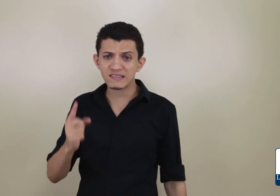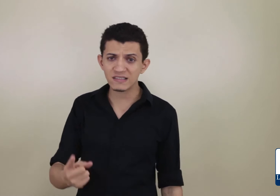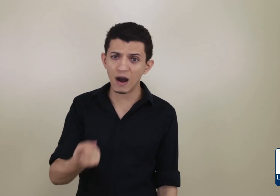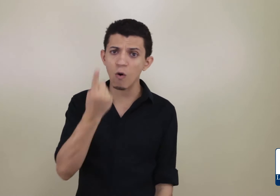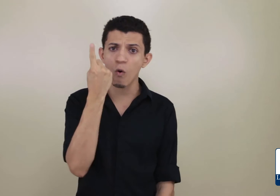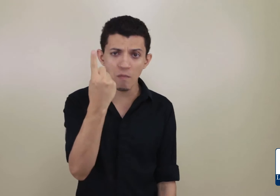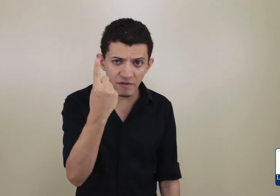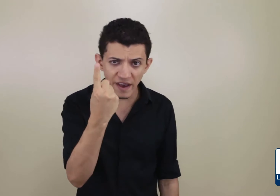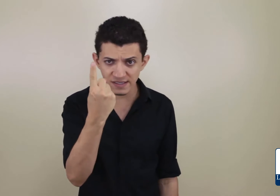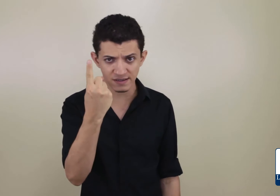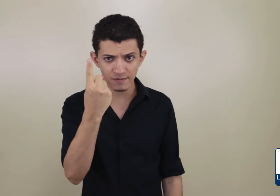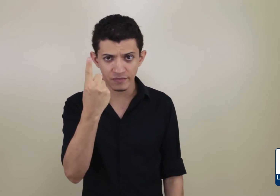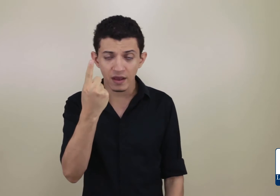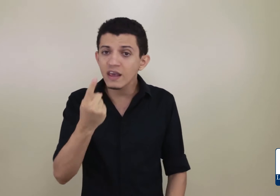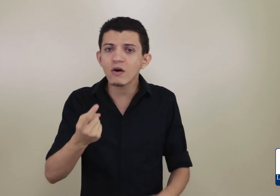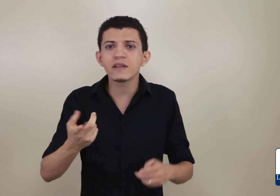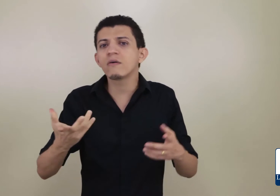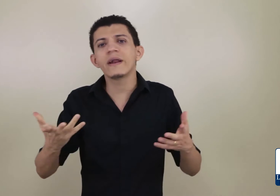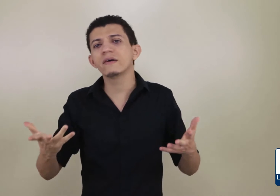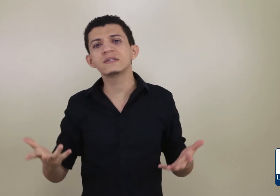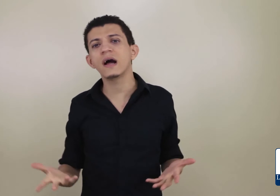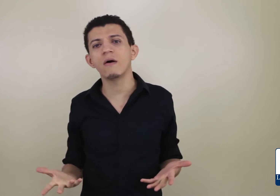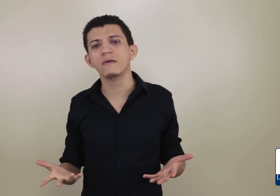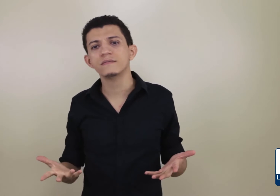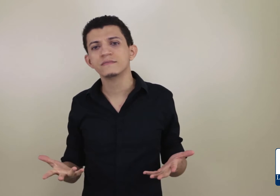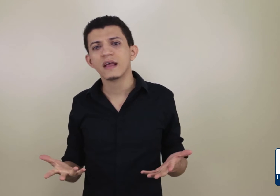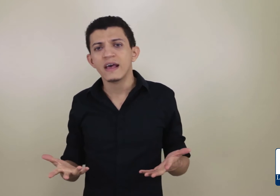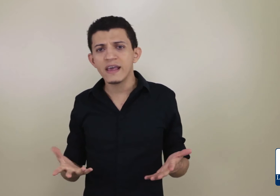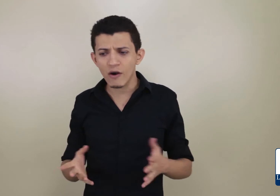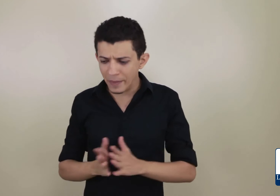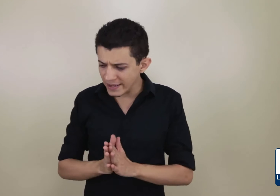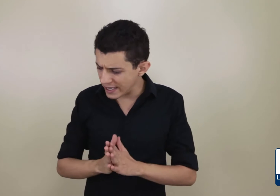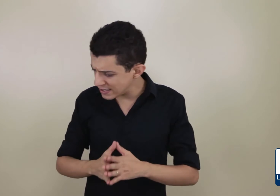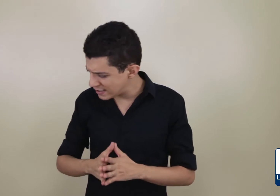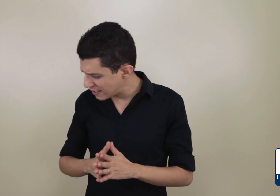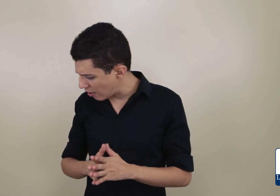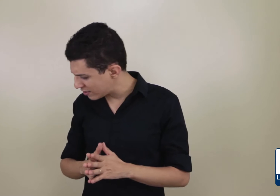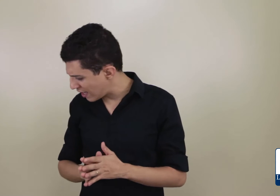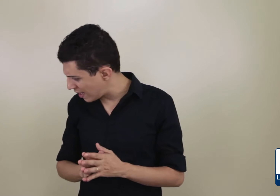esse sinal uma vez e eu decorei o sinal. E eu aprendi esse sinal tem...